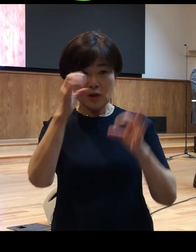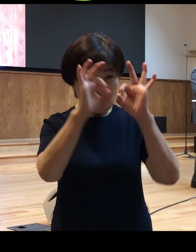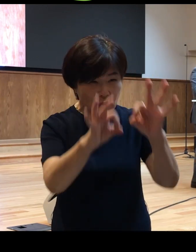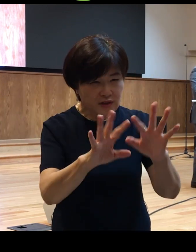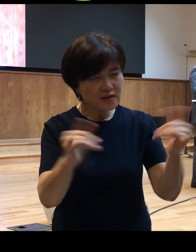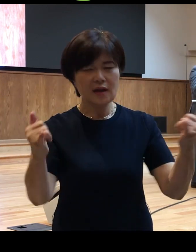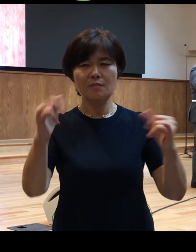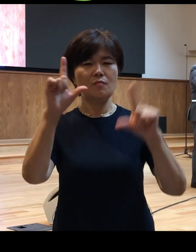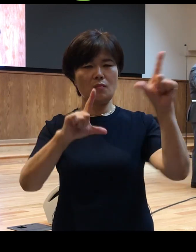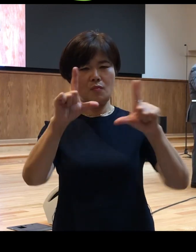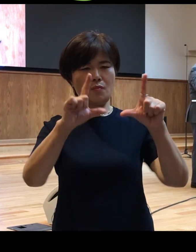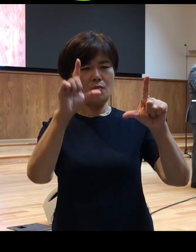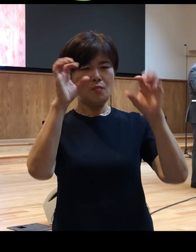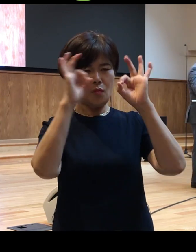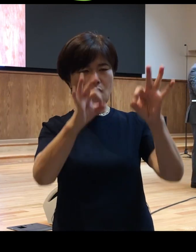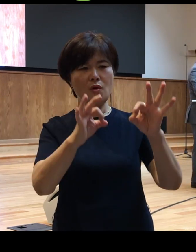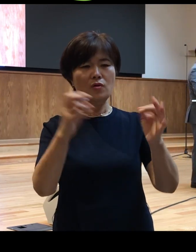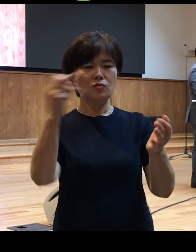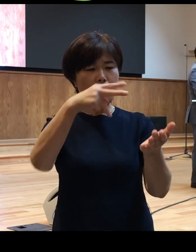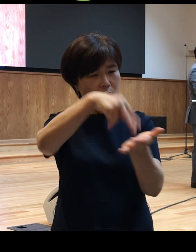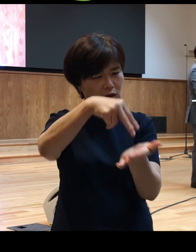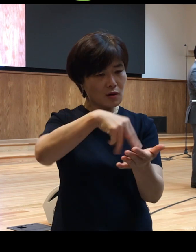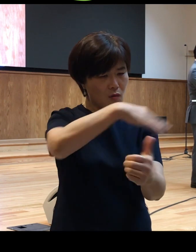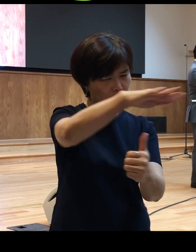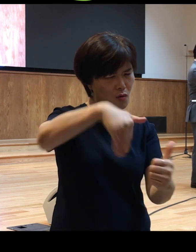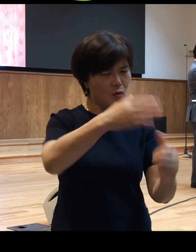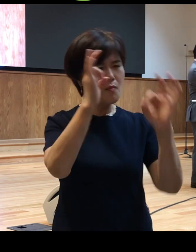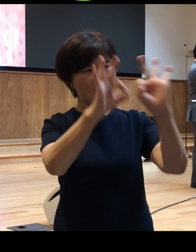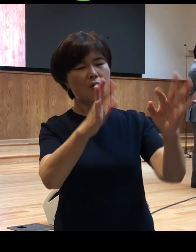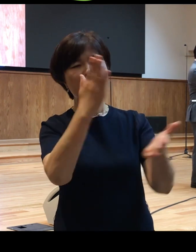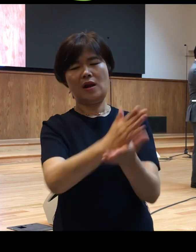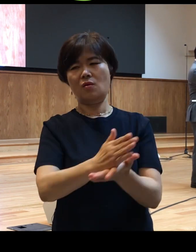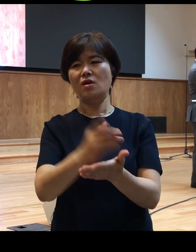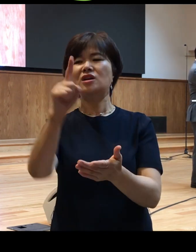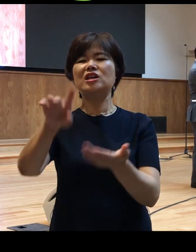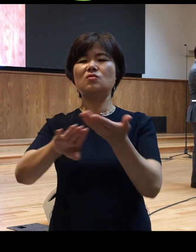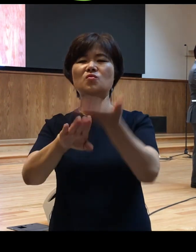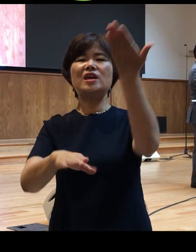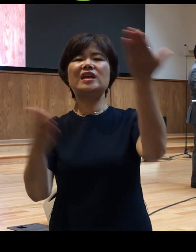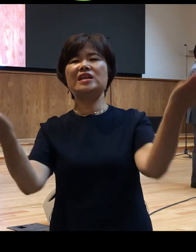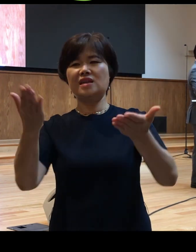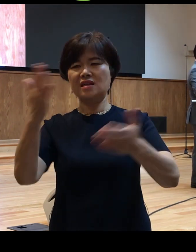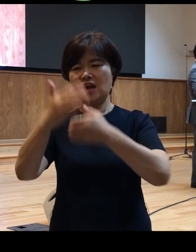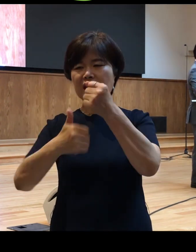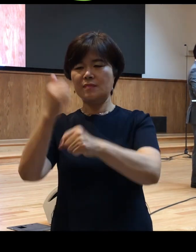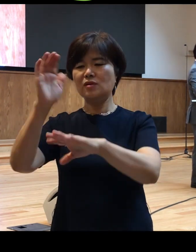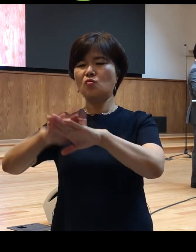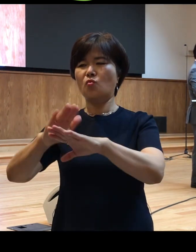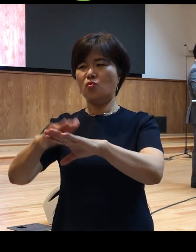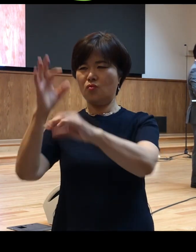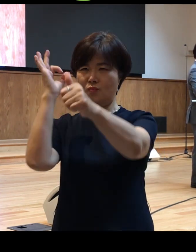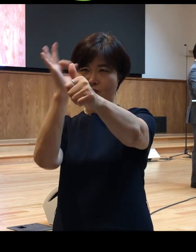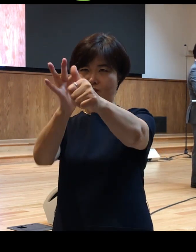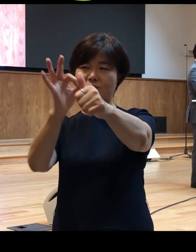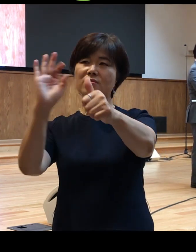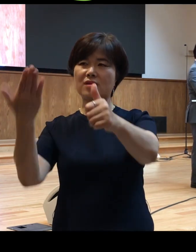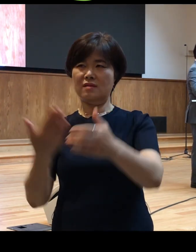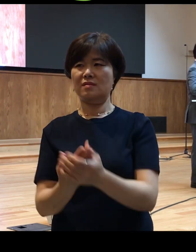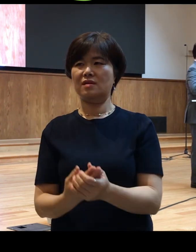일어난 환경을 본 것이 아니라 그 위에 일하시는 하나님의 손을 보았다는 것입니다 지금 성령께서 이 사람